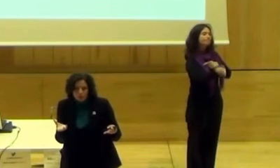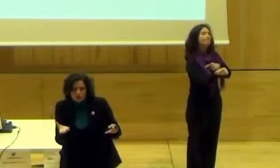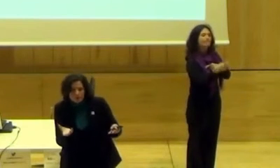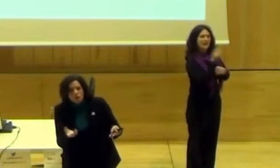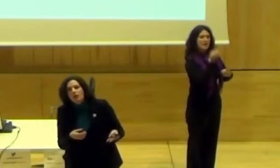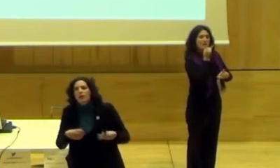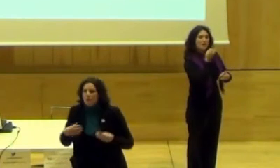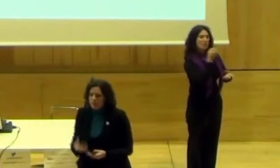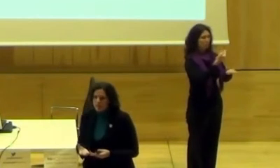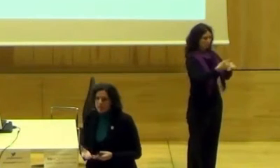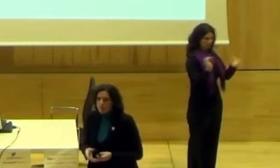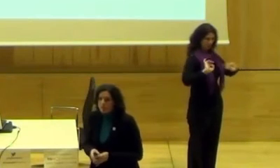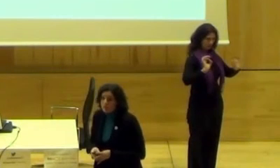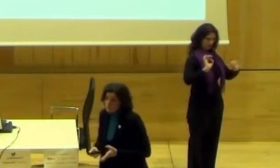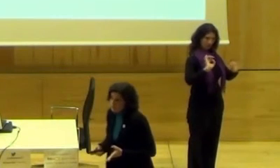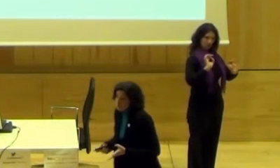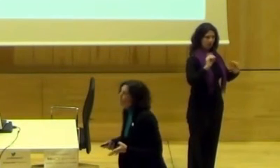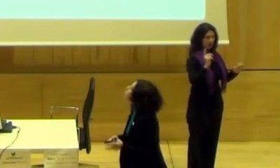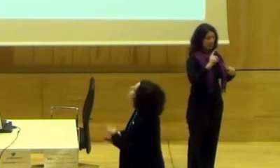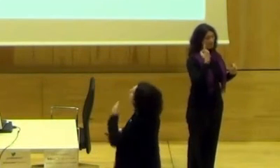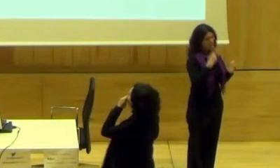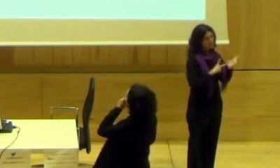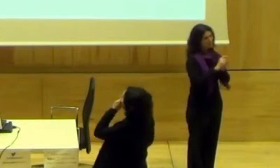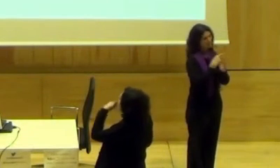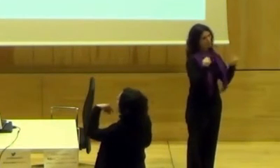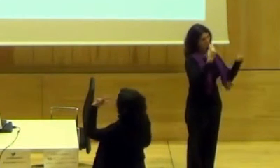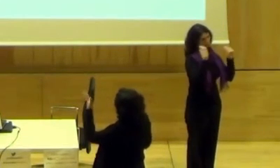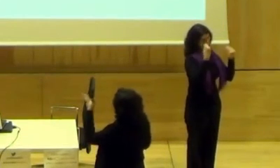pero no se están propuestas, ¿no? A nuestra parte siempre por la formación.